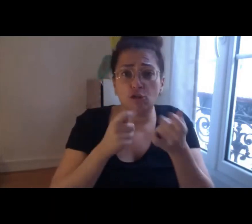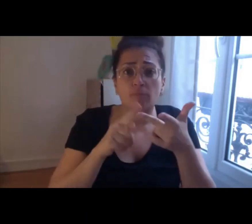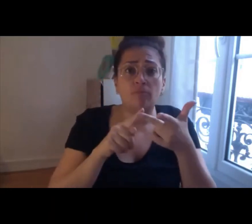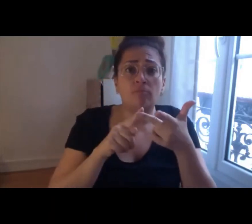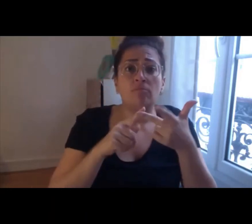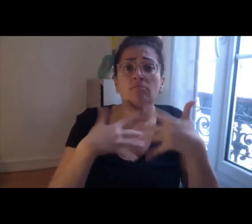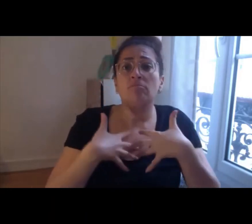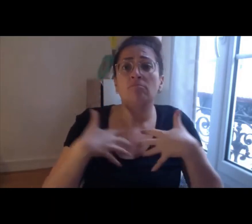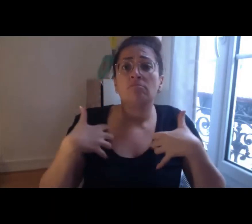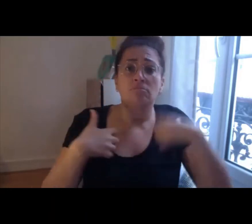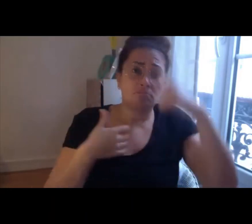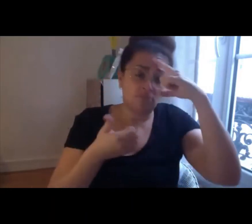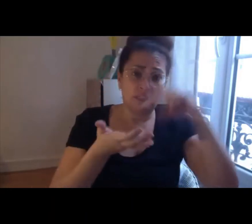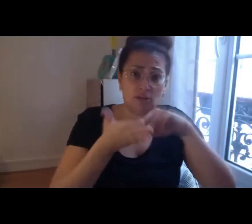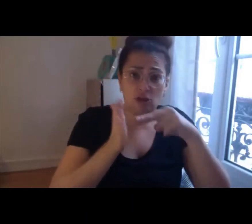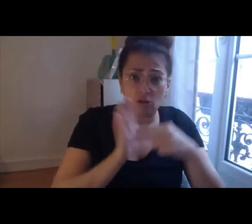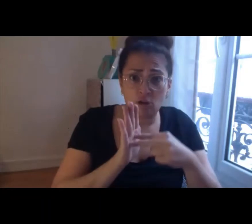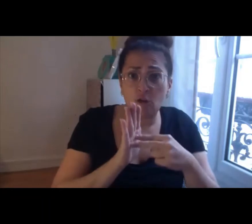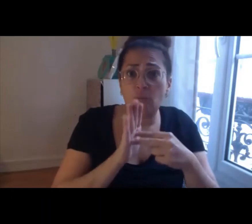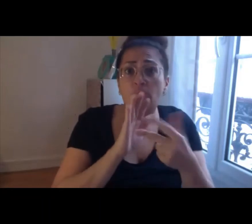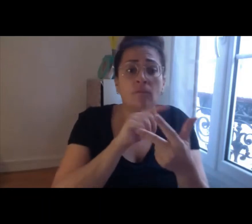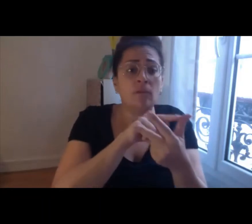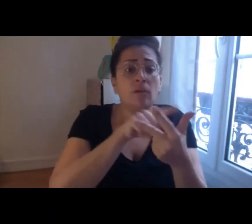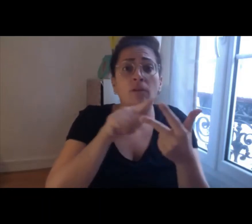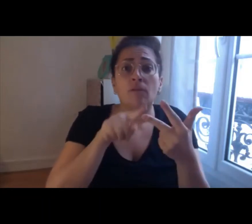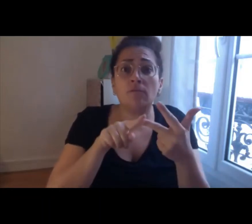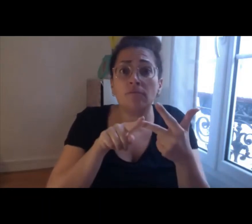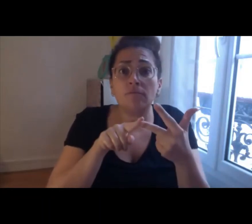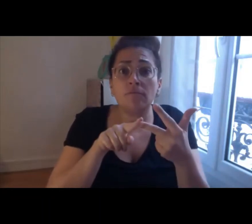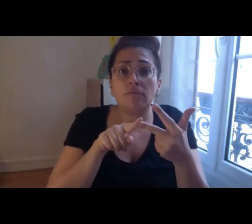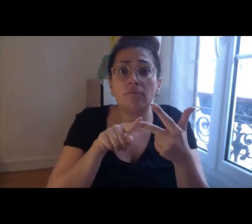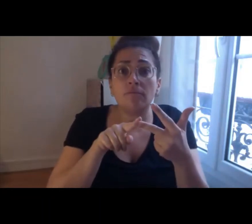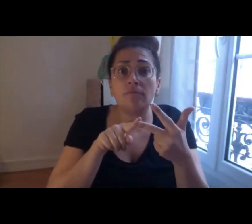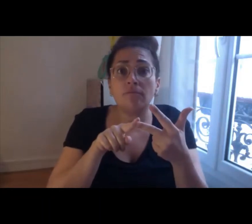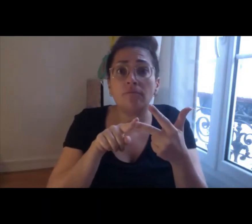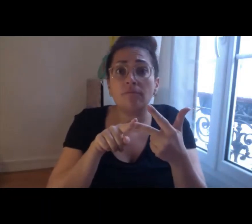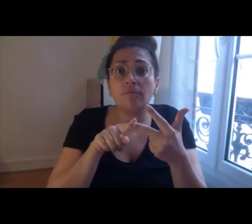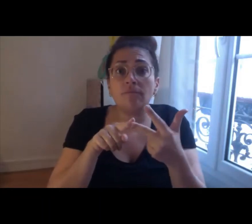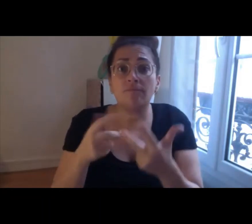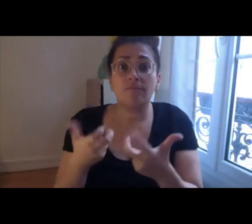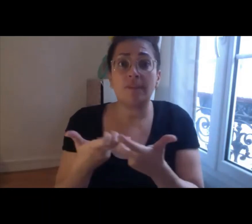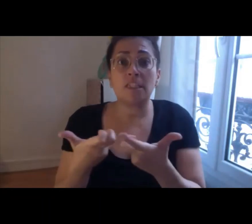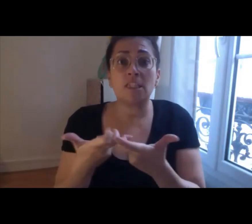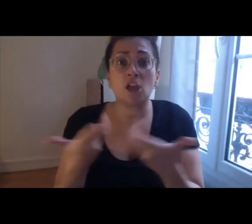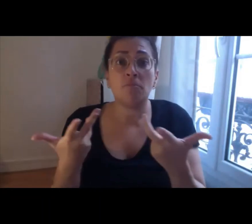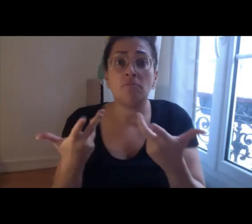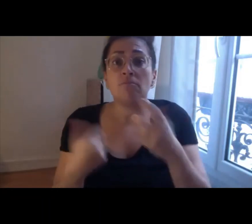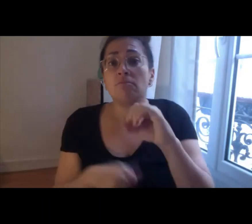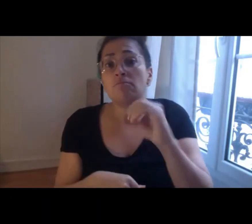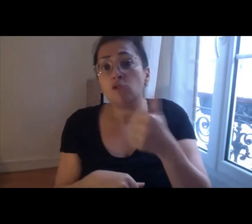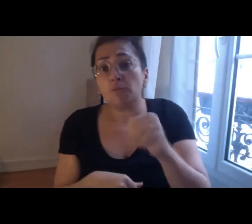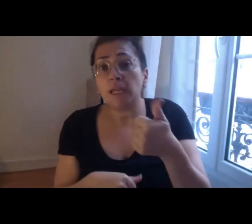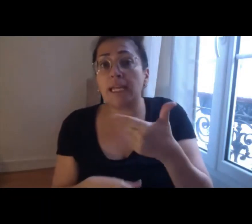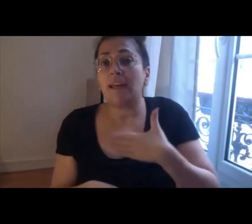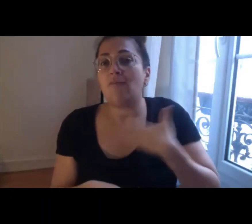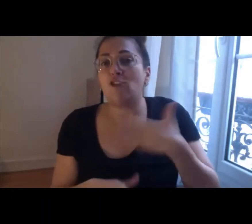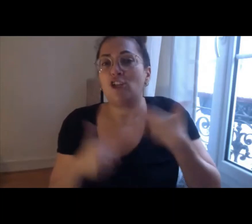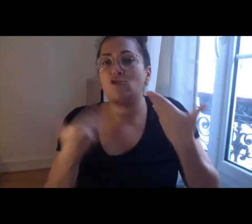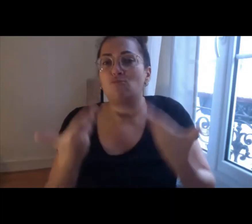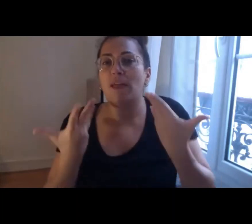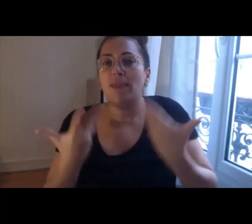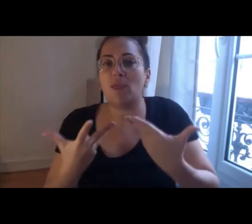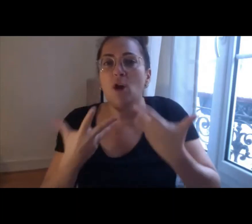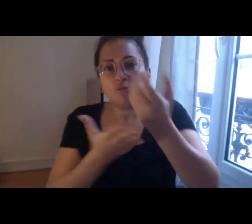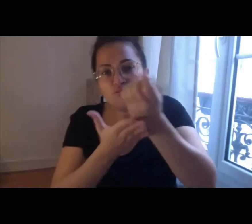beaucoup de recours au numérique aujourd'hui pour